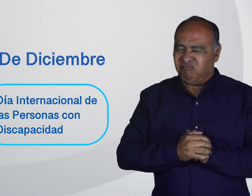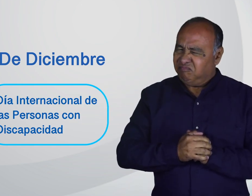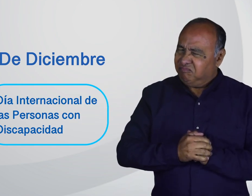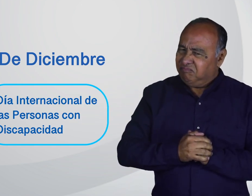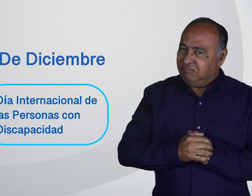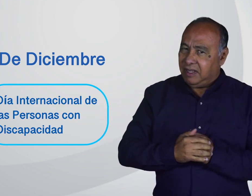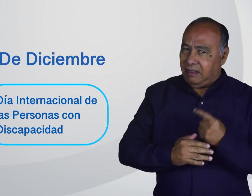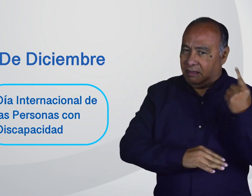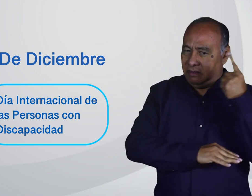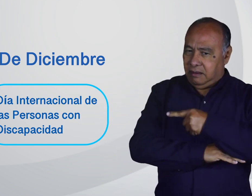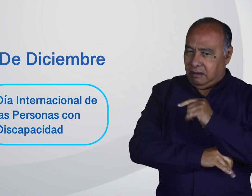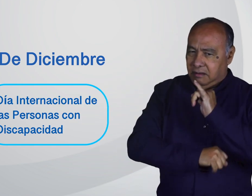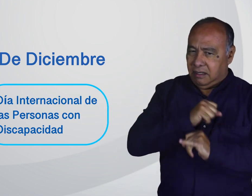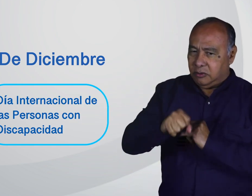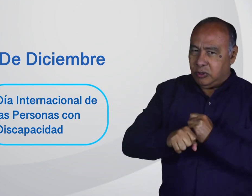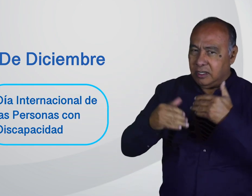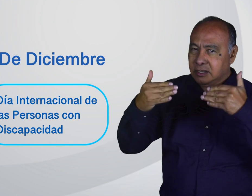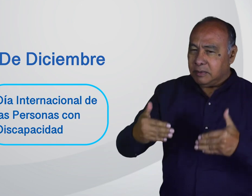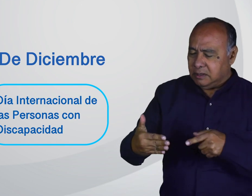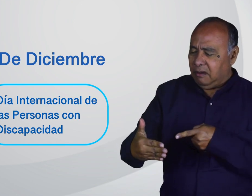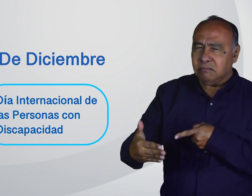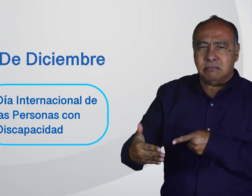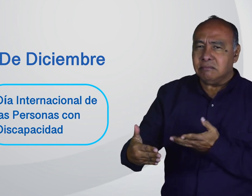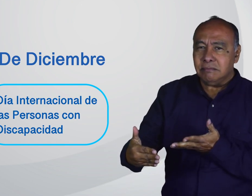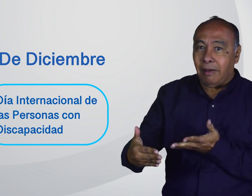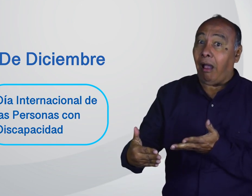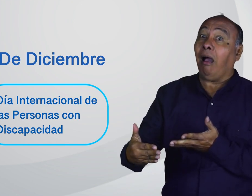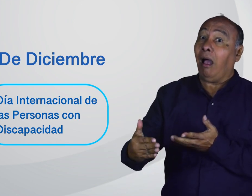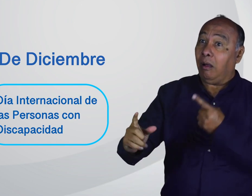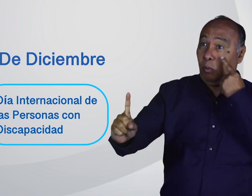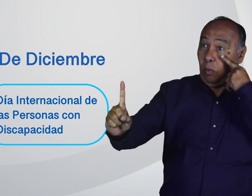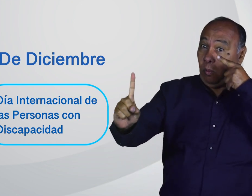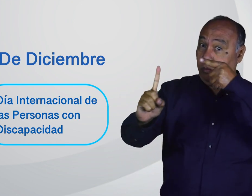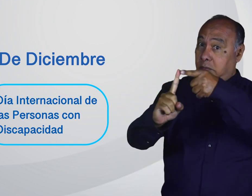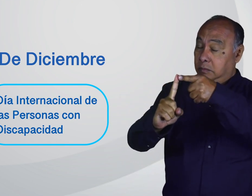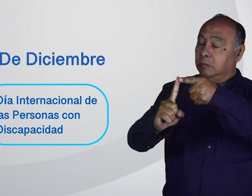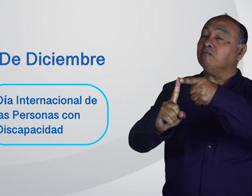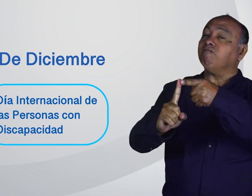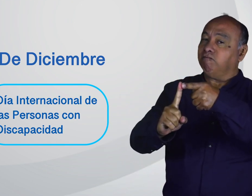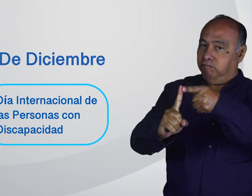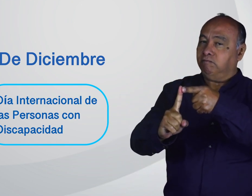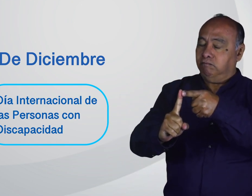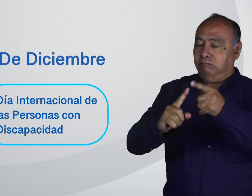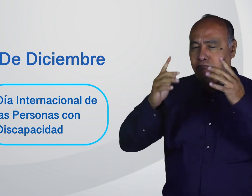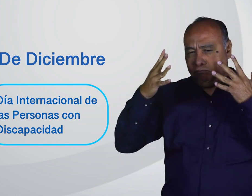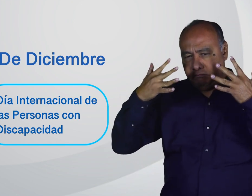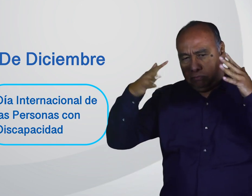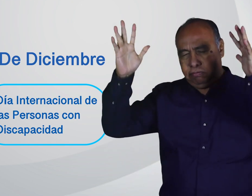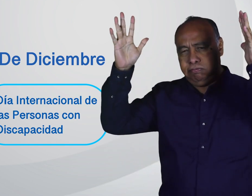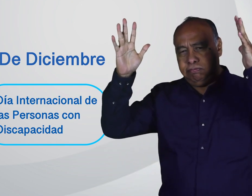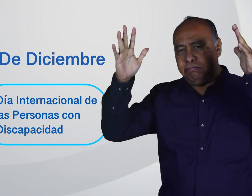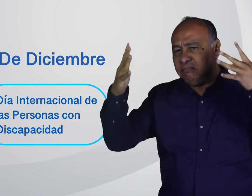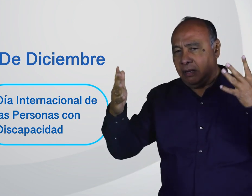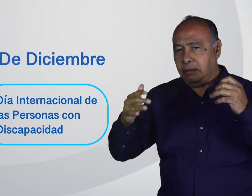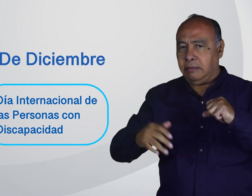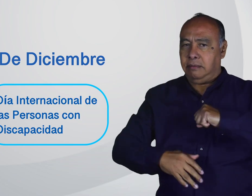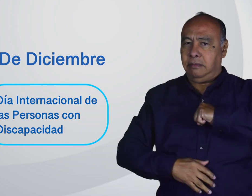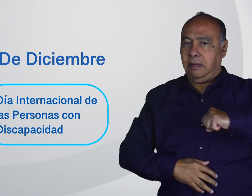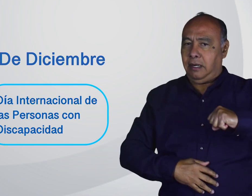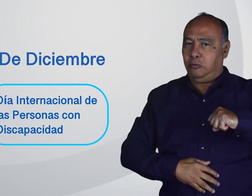¿Qué significa este día? Su objetivo es reconocer y rememorar